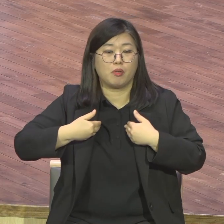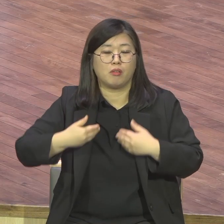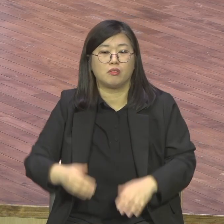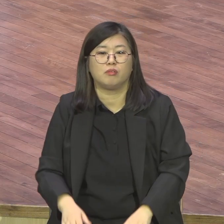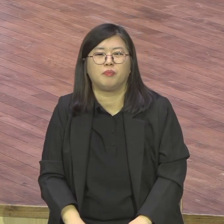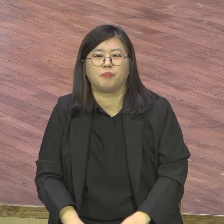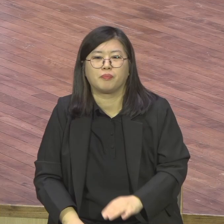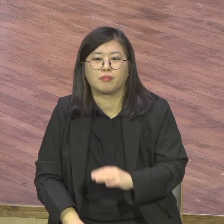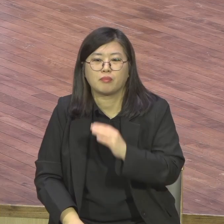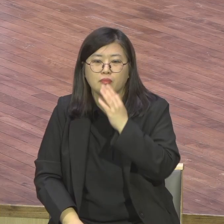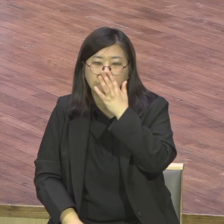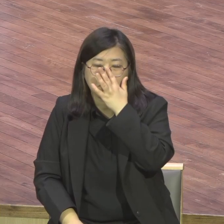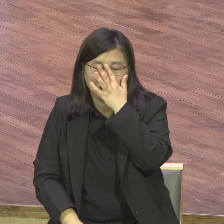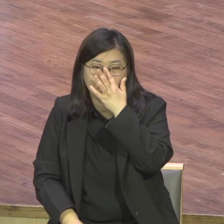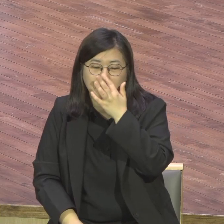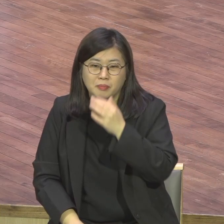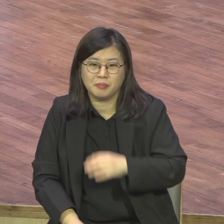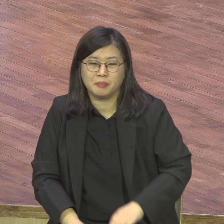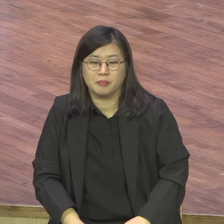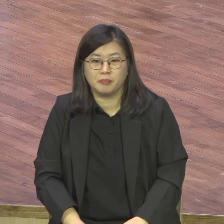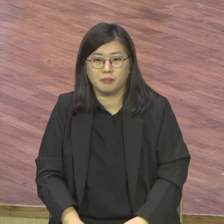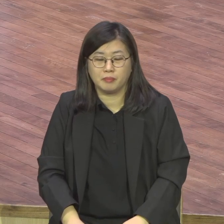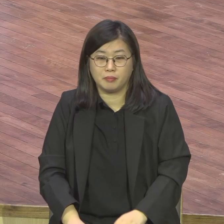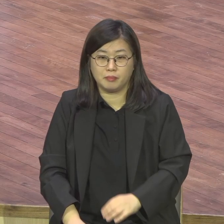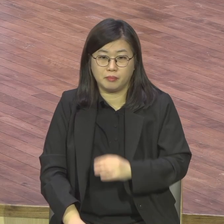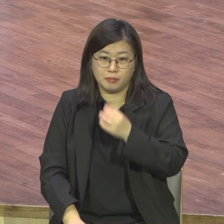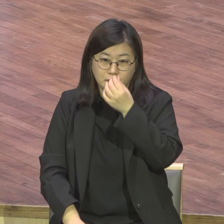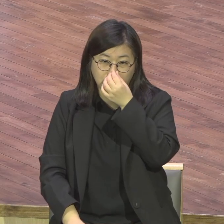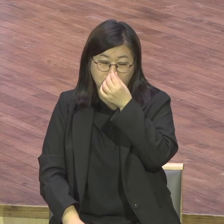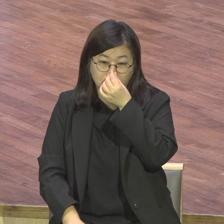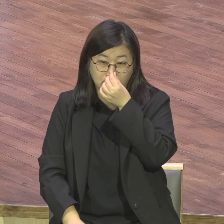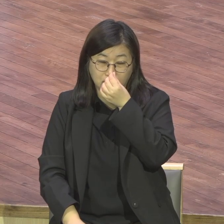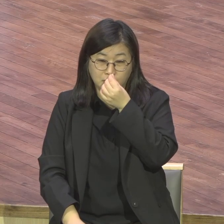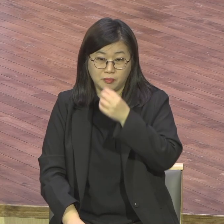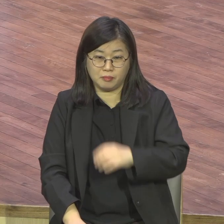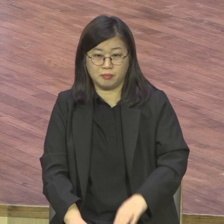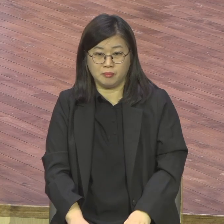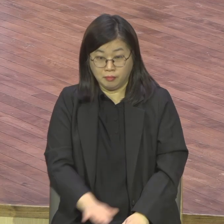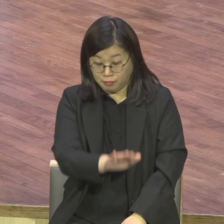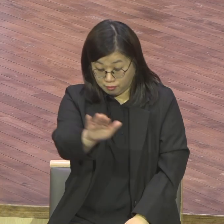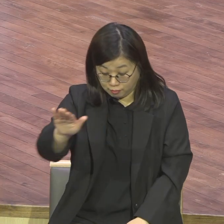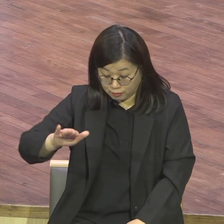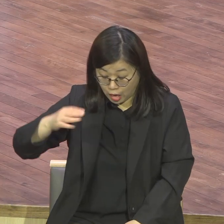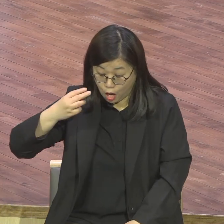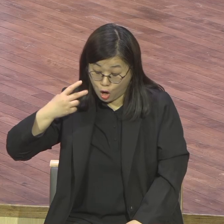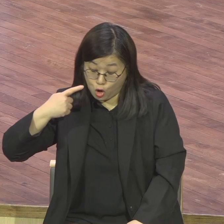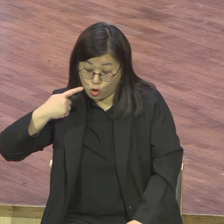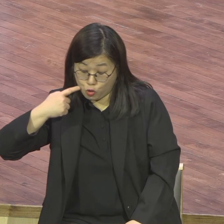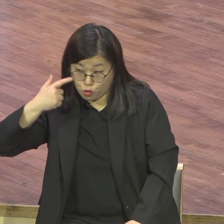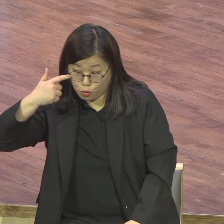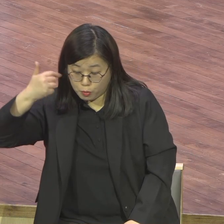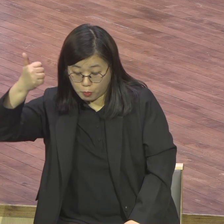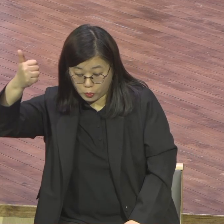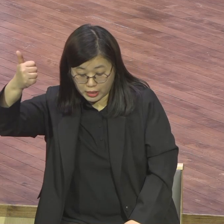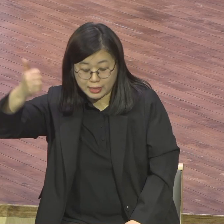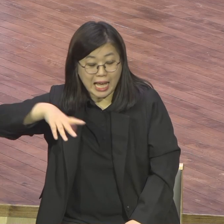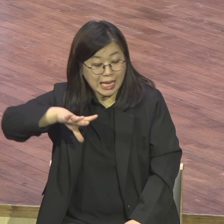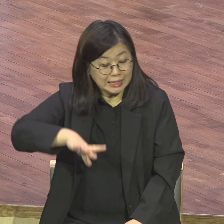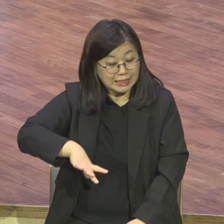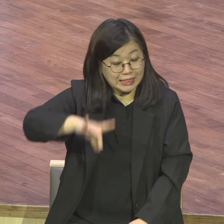사역 제대로 전도도 안 한단 말 그러니까 이 중직자 시위 여러 가지 다 현장 보내자 그래서 현장 사령관으로